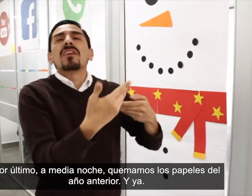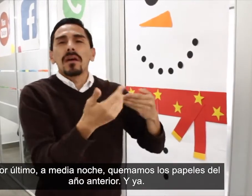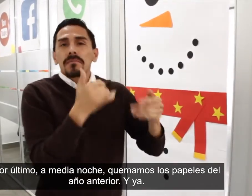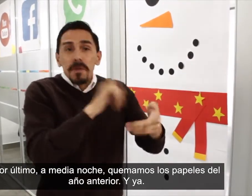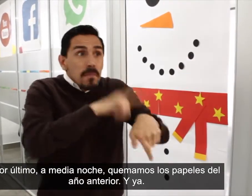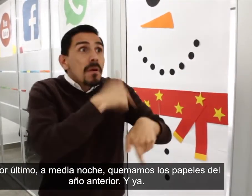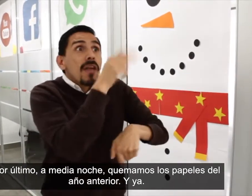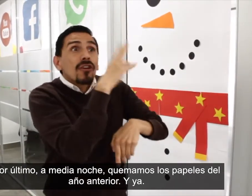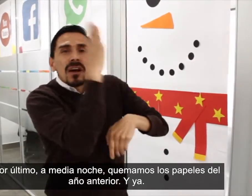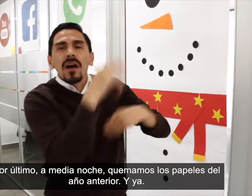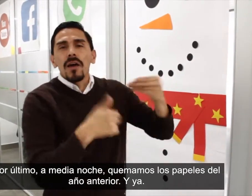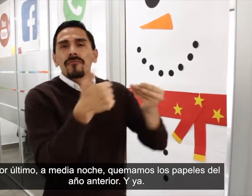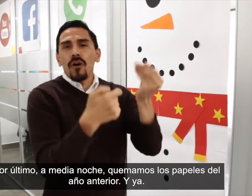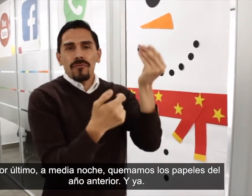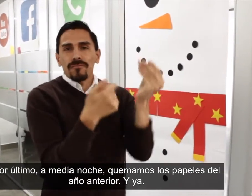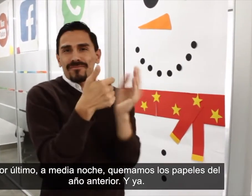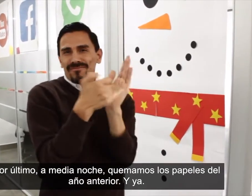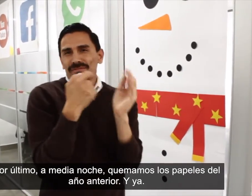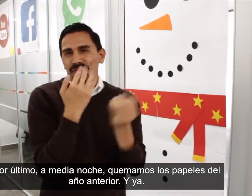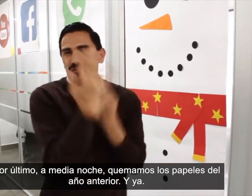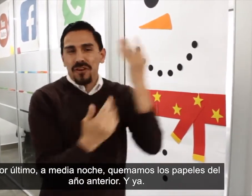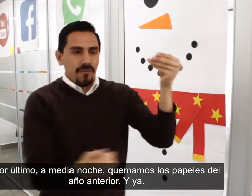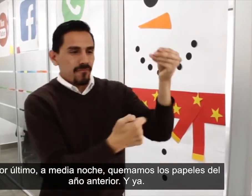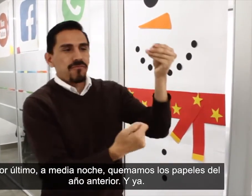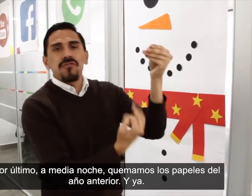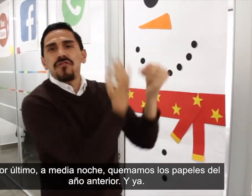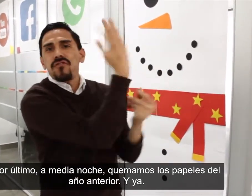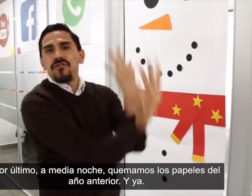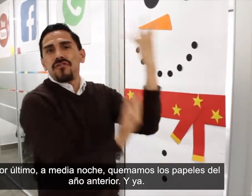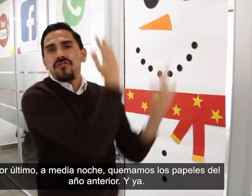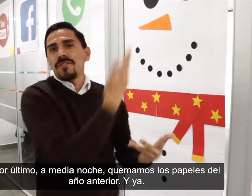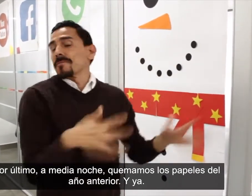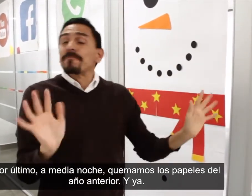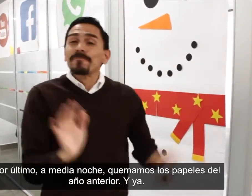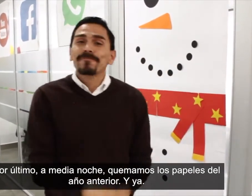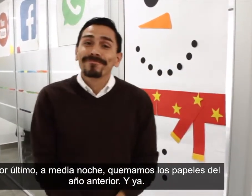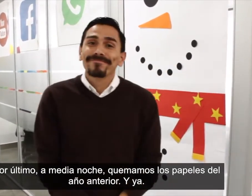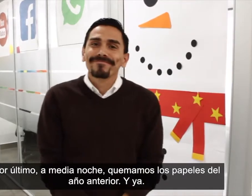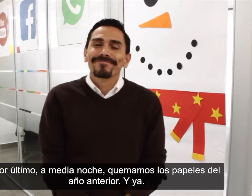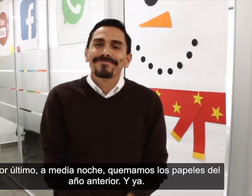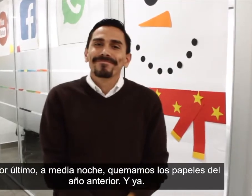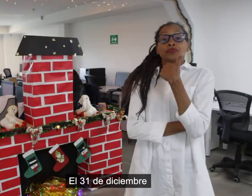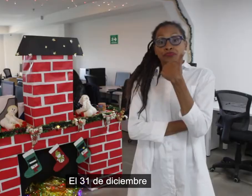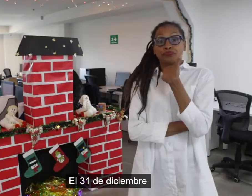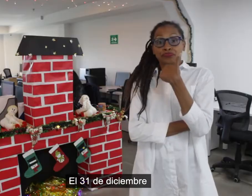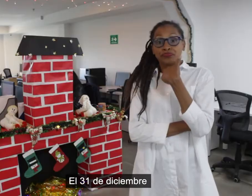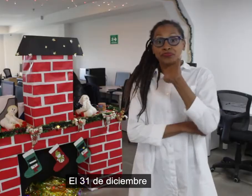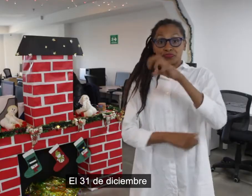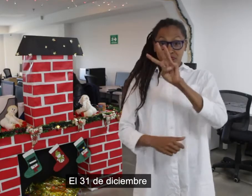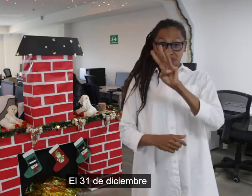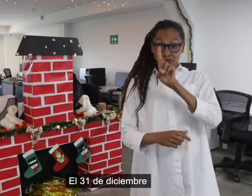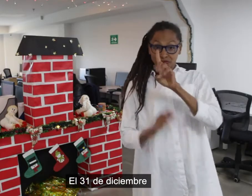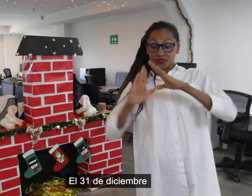medianoche, quemamos los papeles del año anterior. ¿Y ya? El 31 de diciembre,